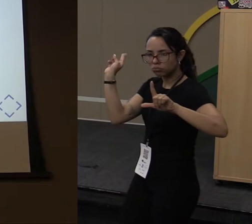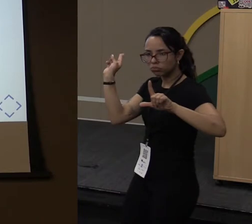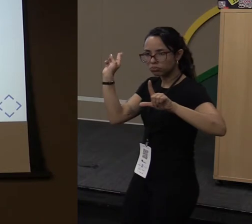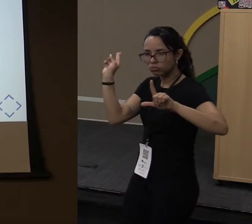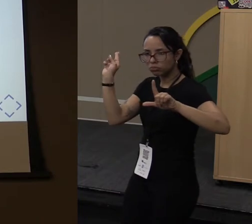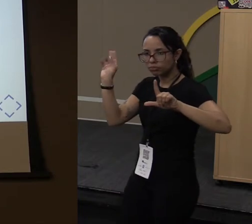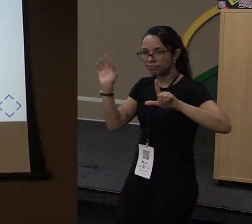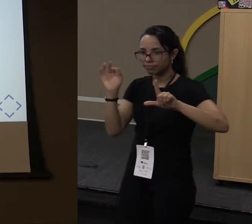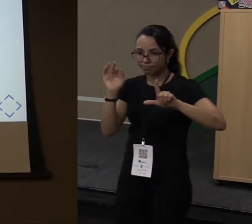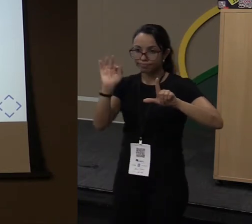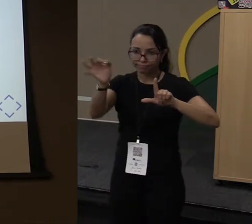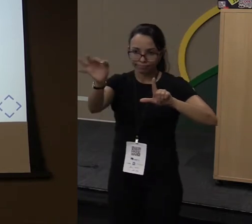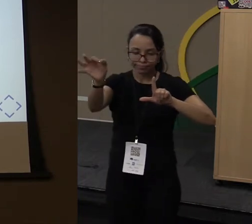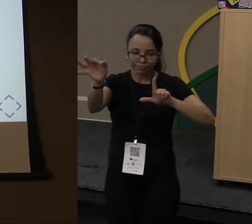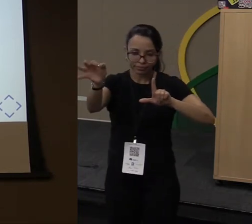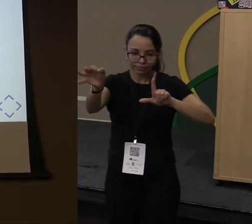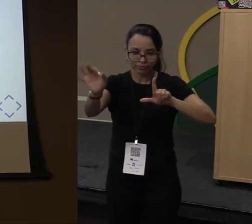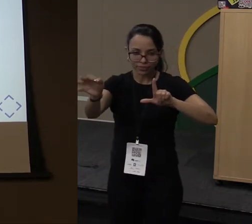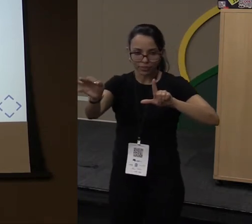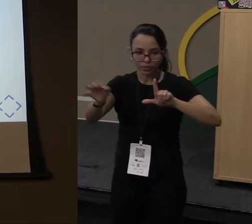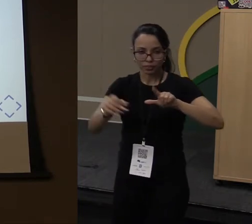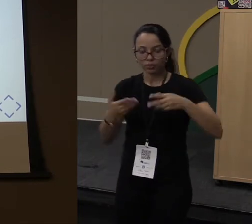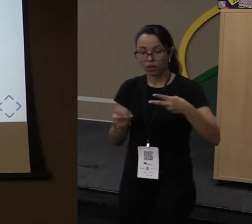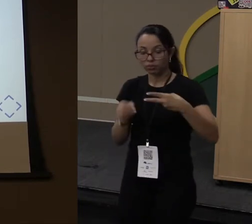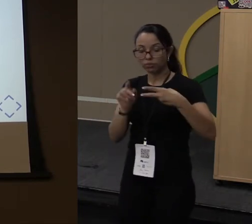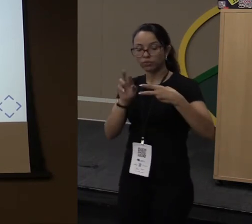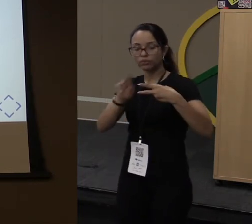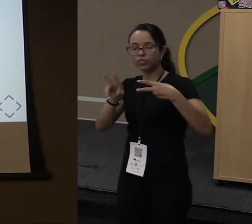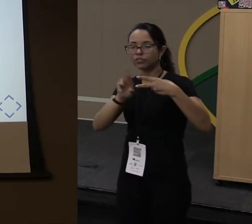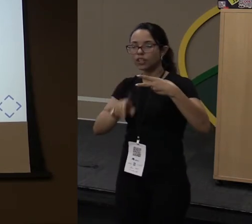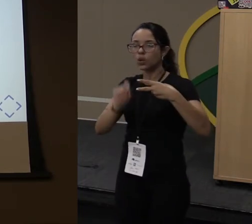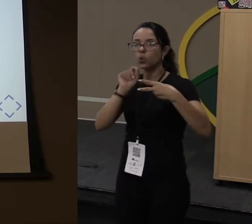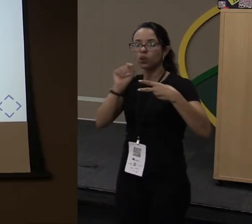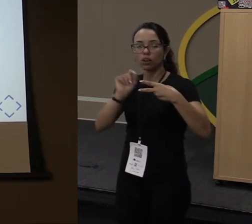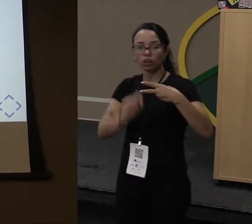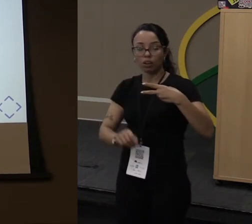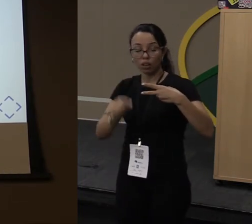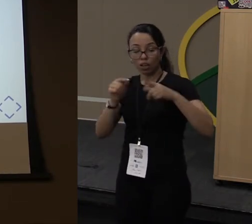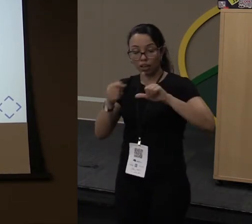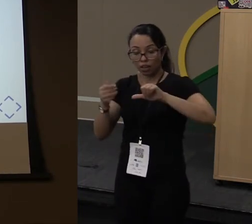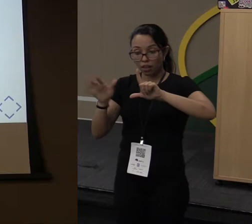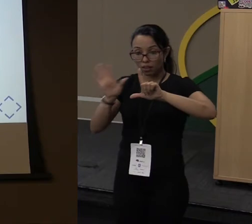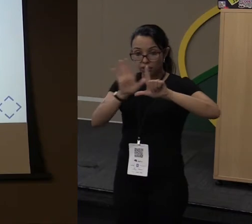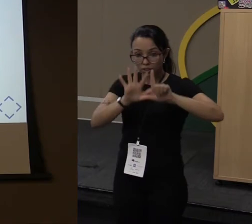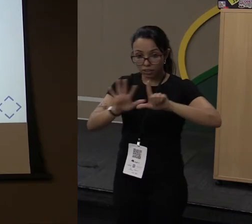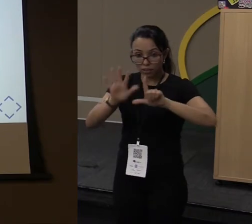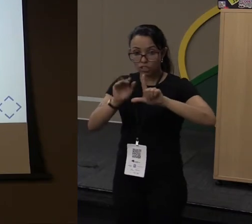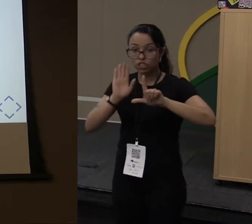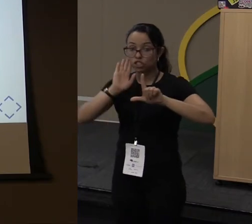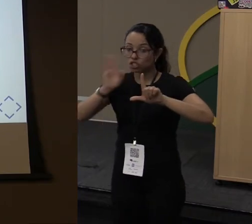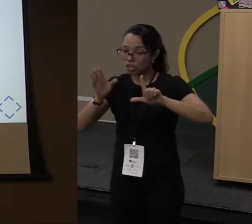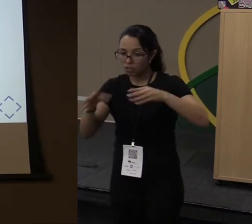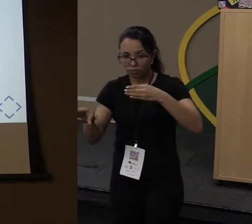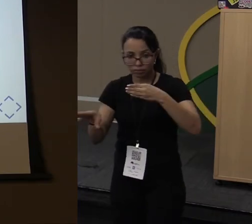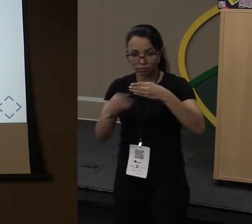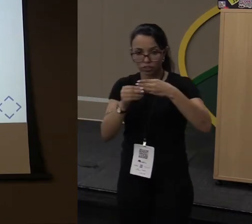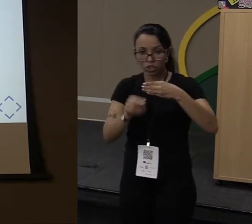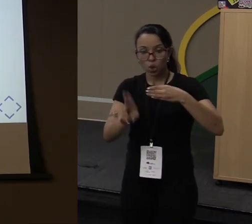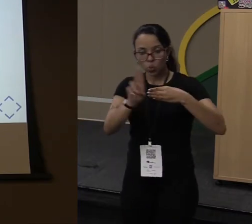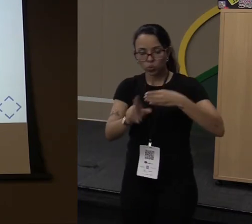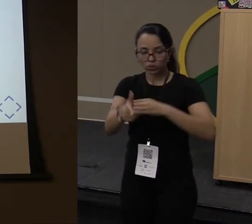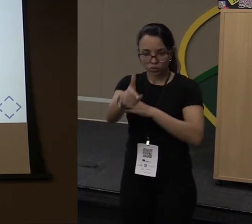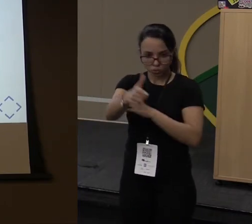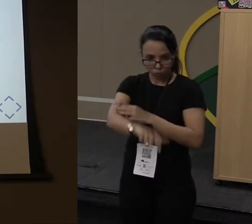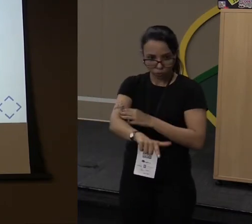Exatamente. Exatamente. A diferença do estático para o default é essa. A interface já tem a implementação do método. Você só reutiliza aquilo. Então,